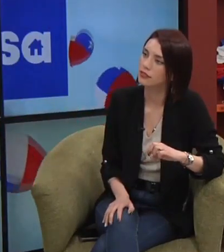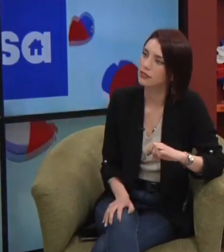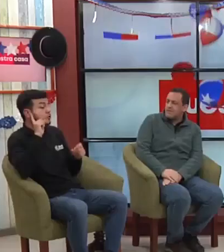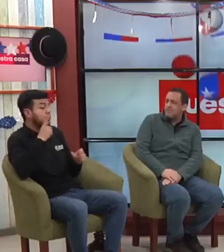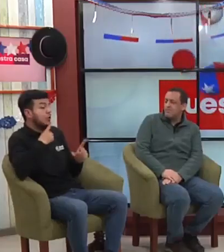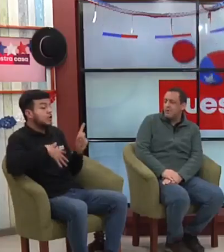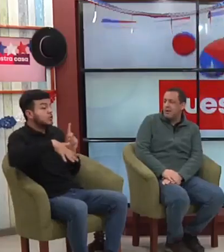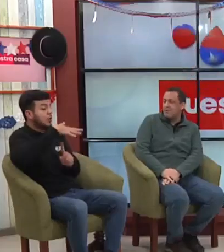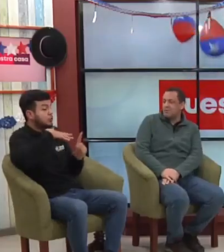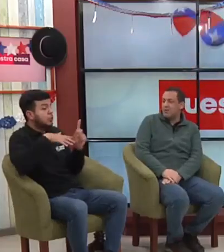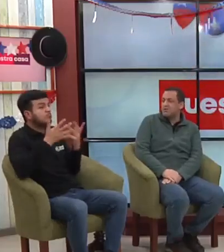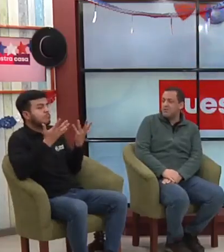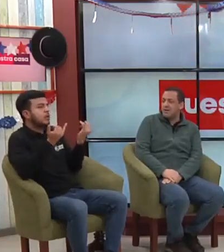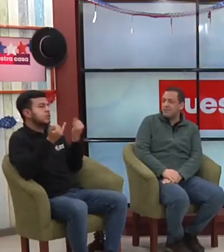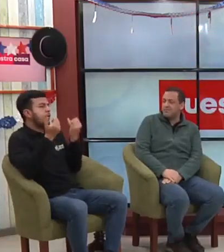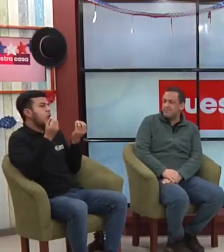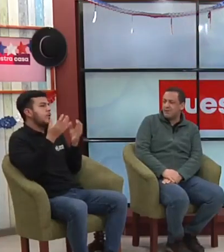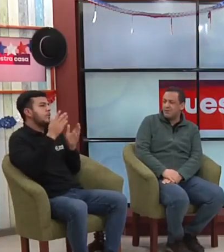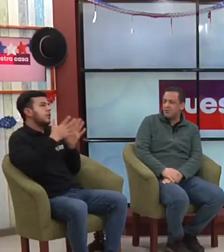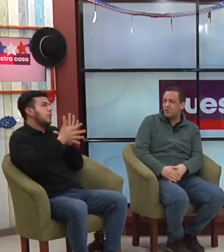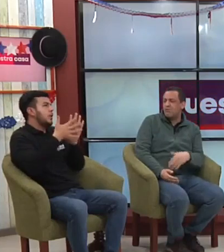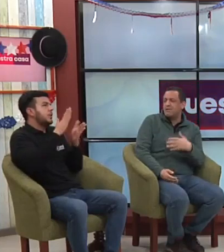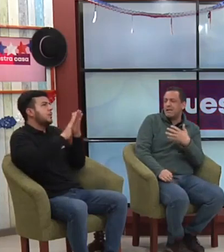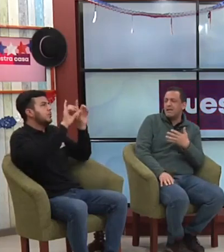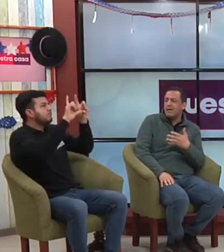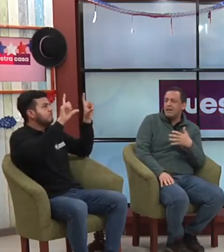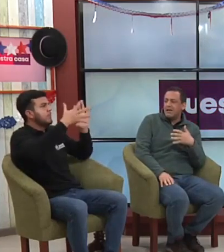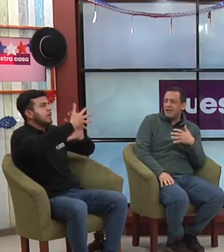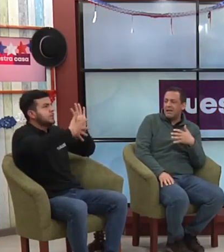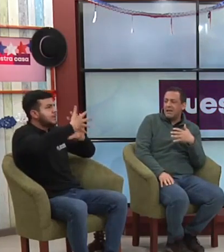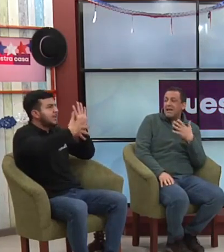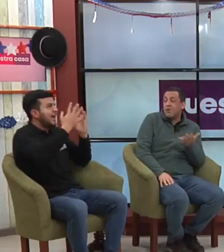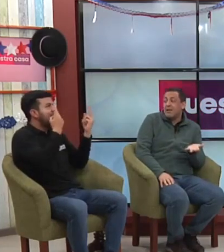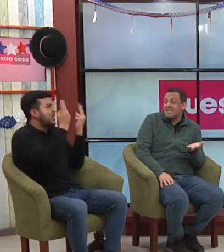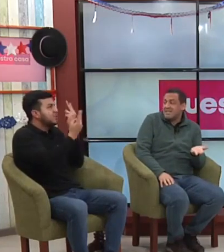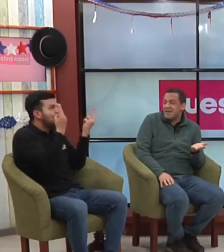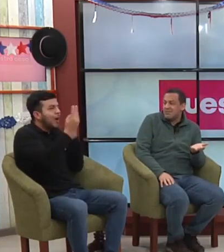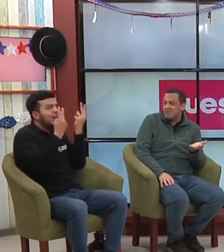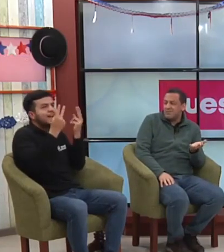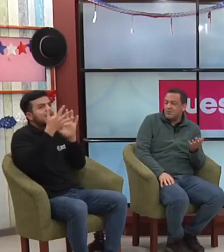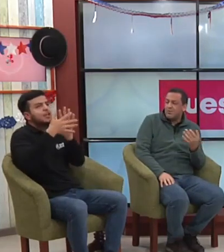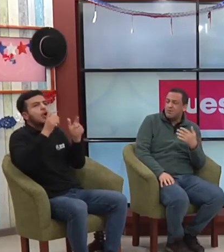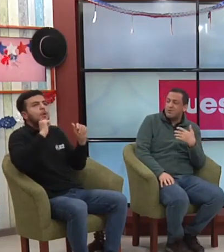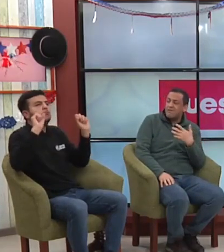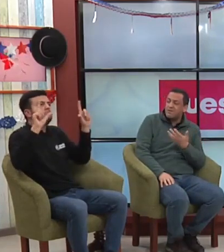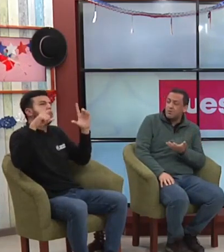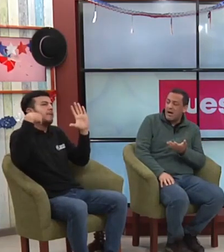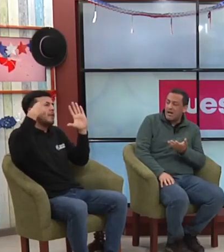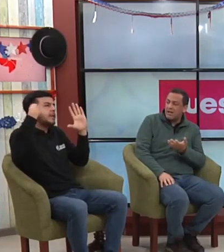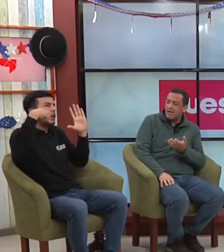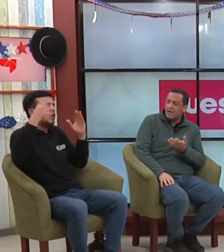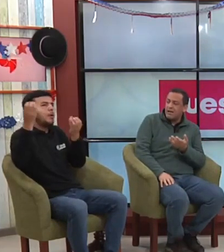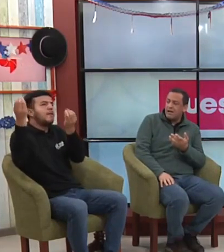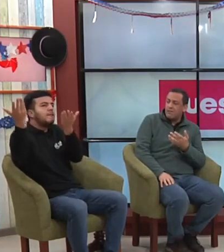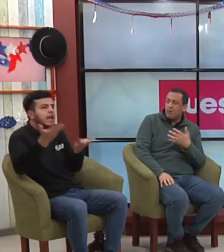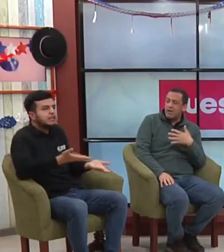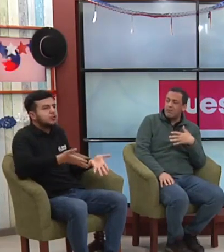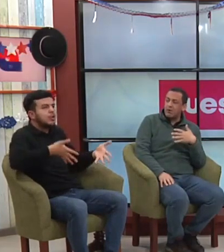Sí. Bueno, para las personas sordas, nosotros obviamente, es la lengua de señas. Somos personas visuales. Por ejemplo, que en